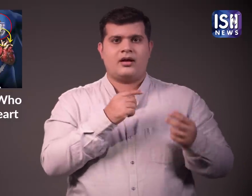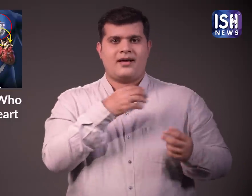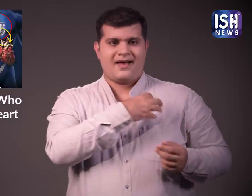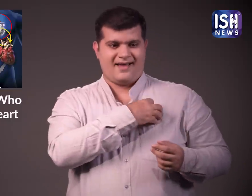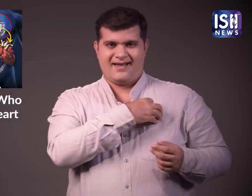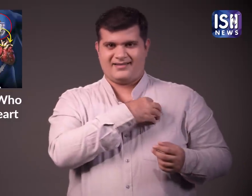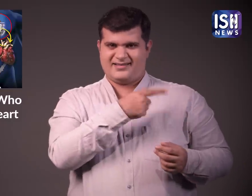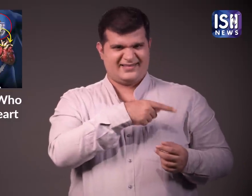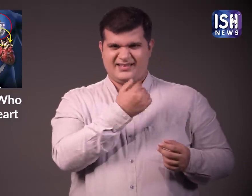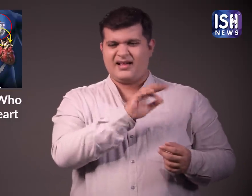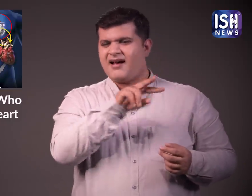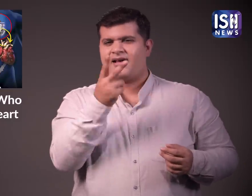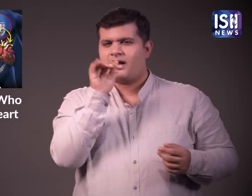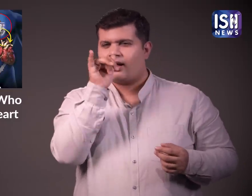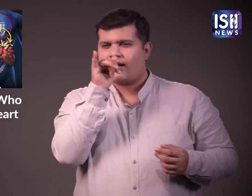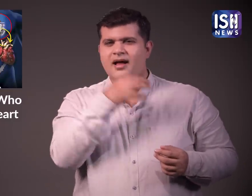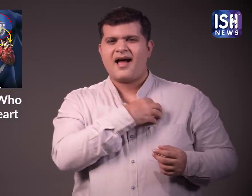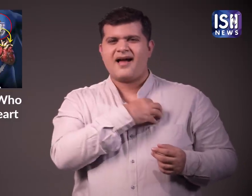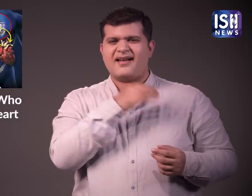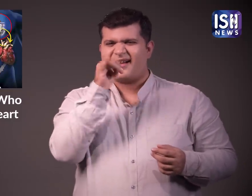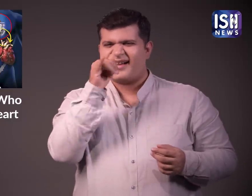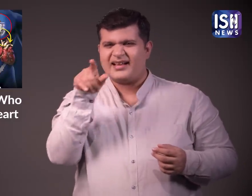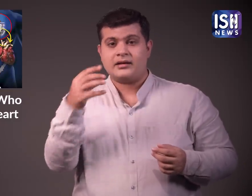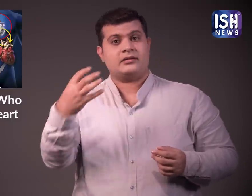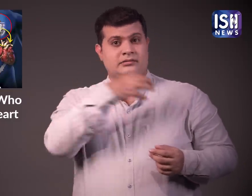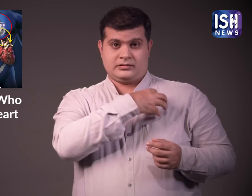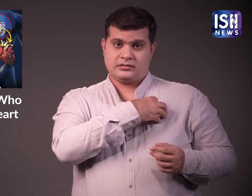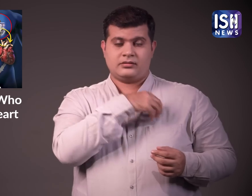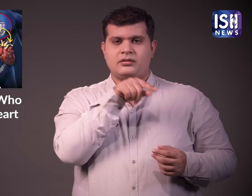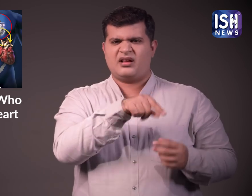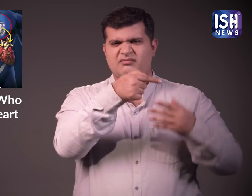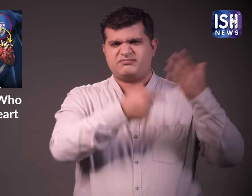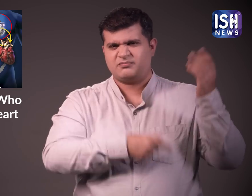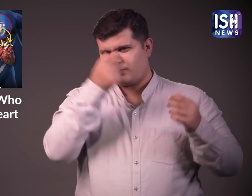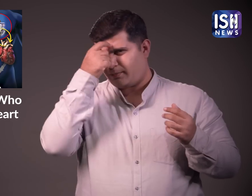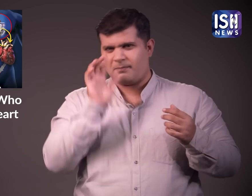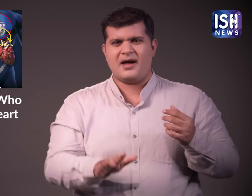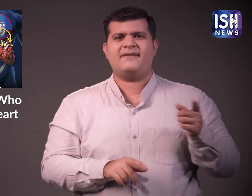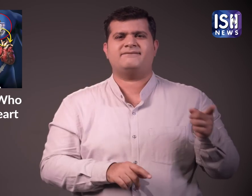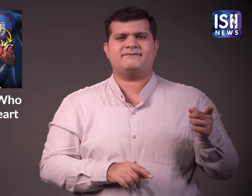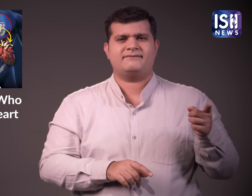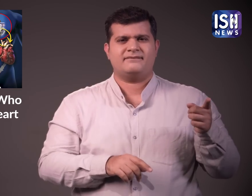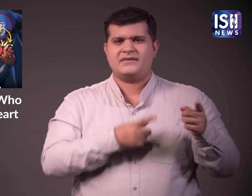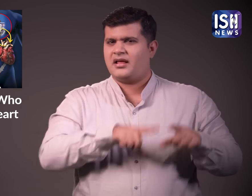डॉक्टरों ने कहा कि निरंतन प्रभावाले पंप अन्यकुरुतिम रुदयों की तुलना में अधिक सामय तक